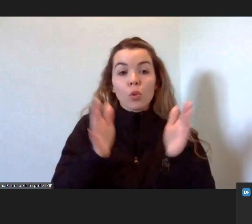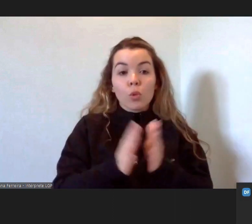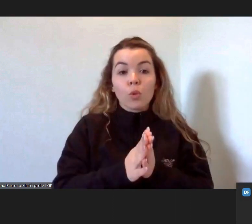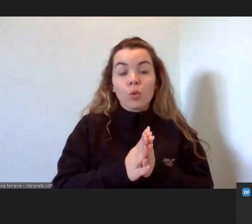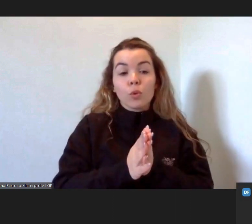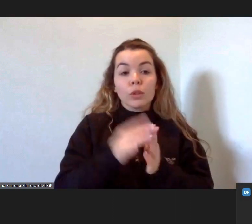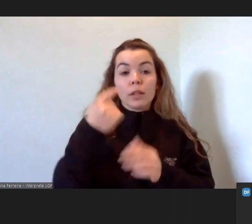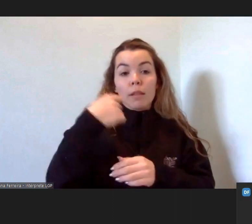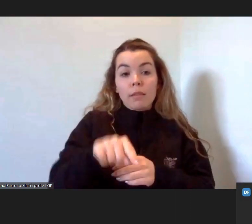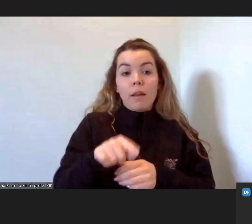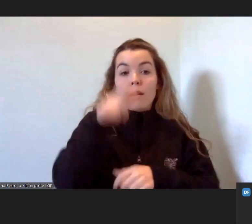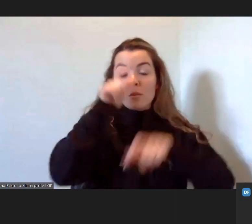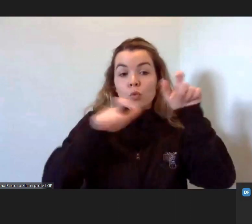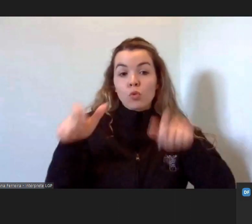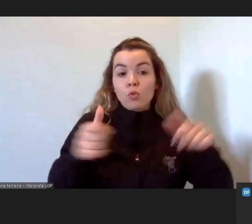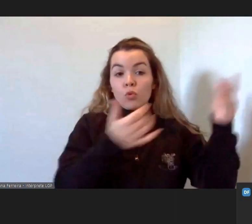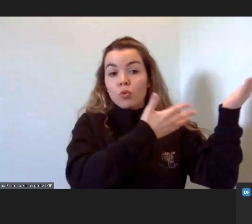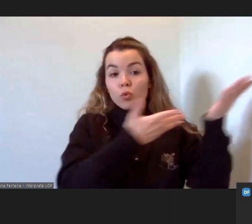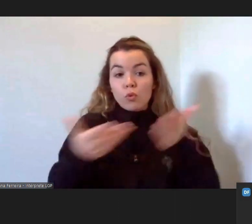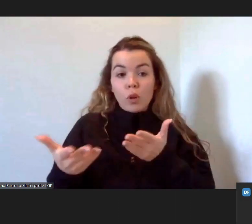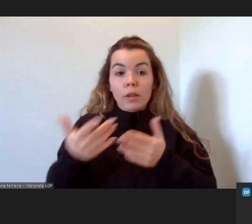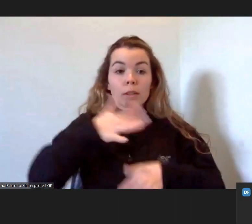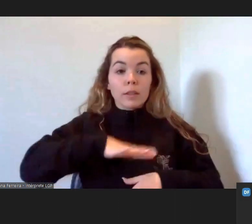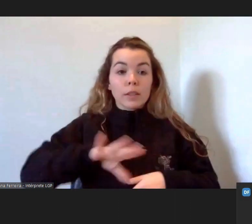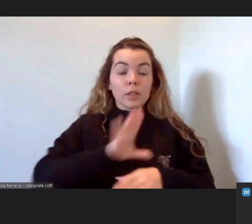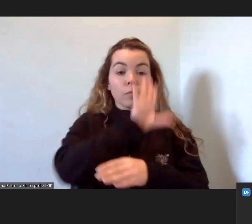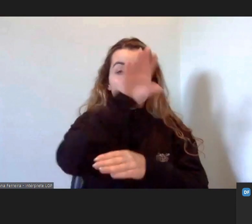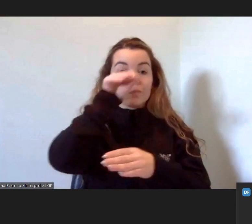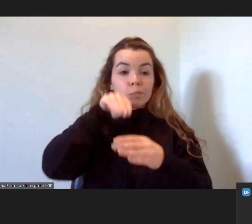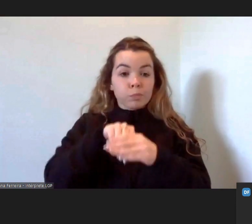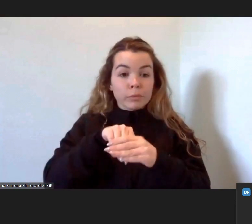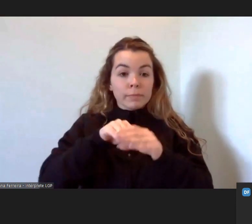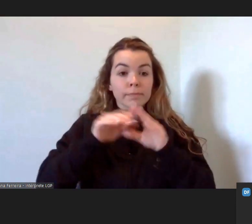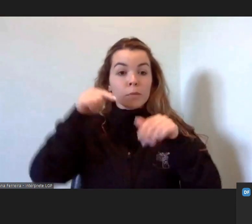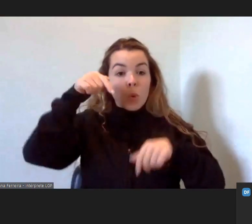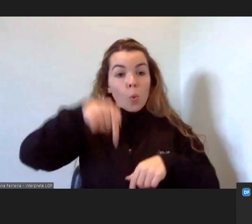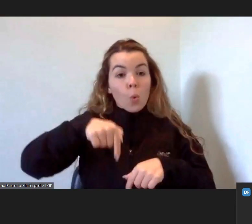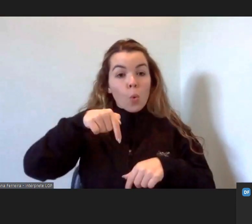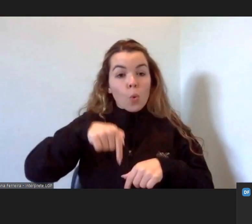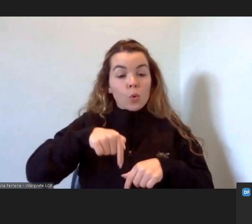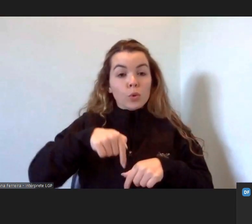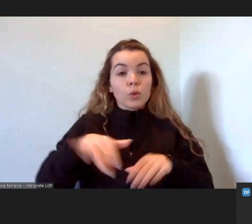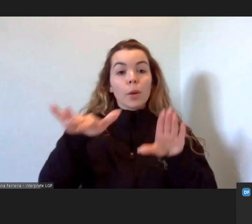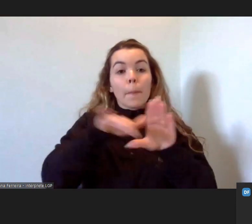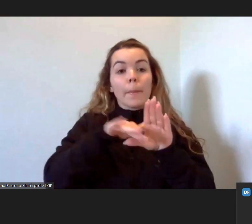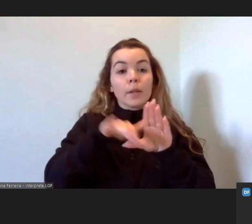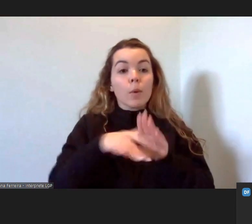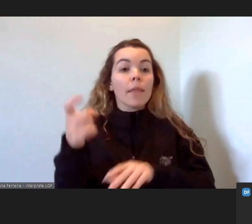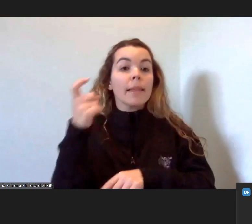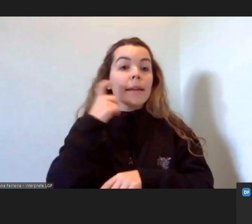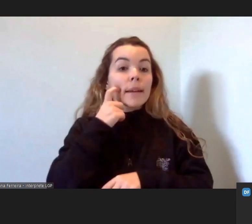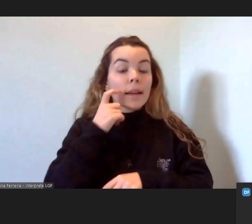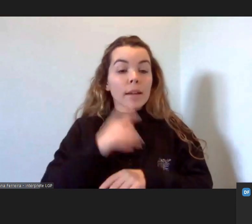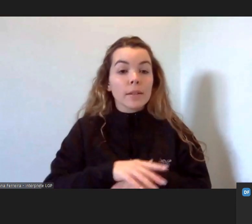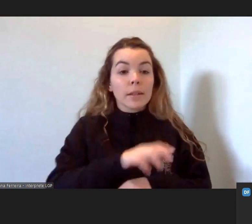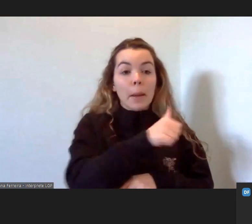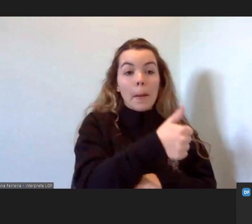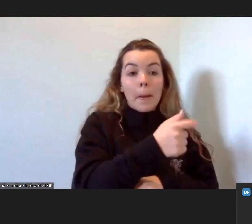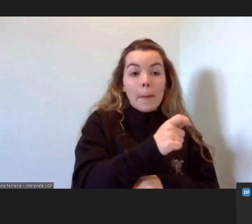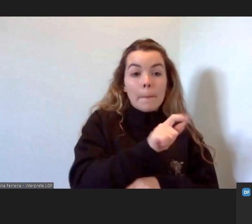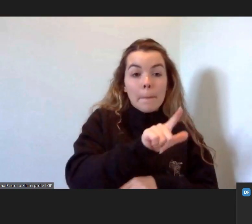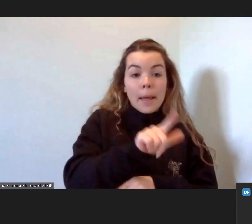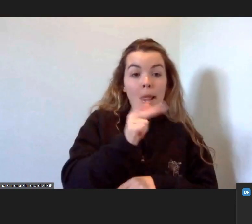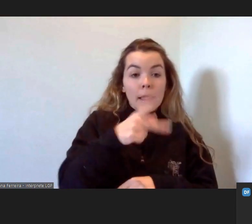civil que aqui queremos congregar. Na sessão de hoje, contamos com a participação de Belkis Oliveira,